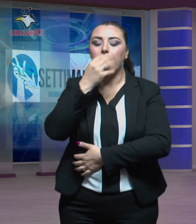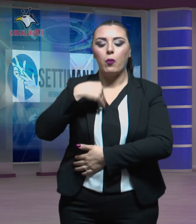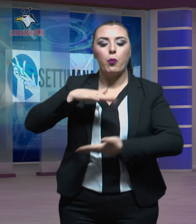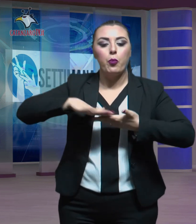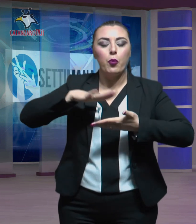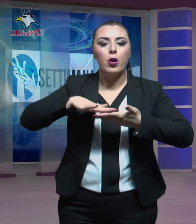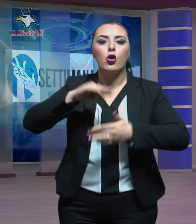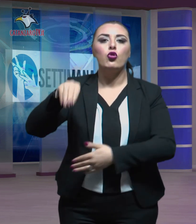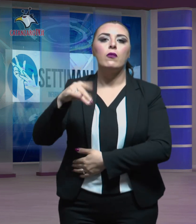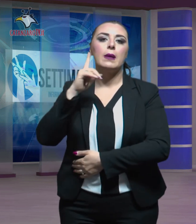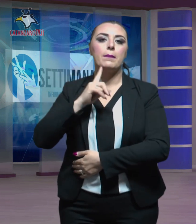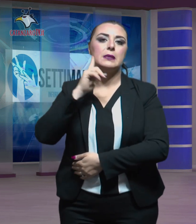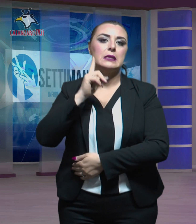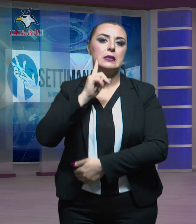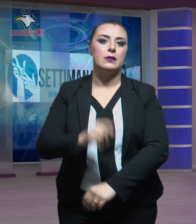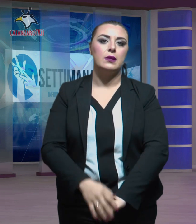Messina.